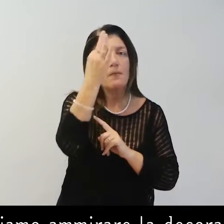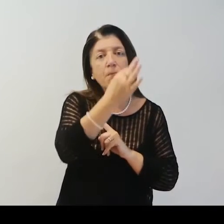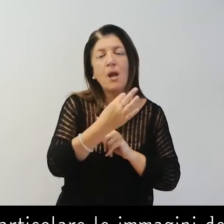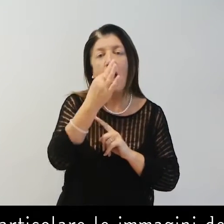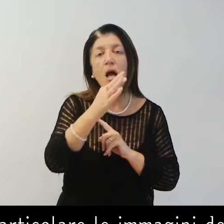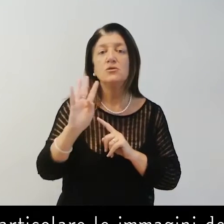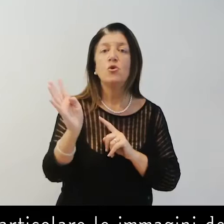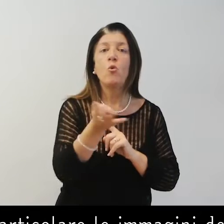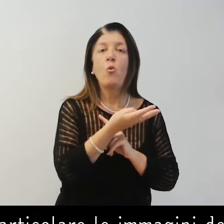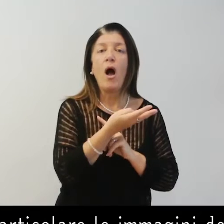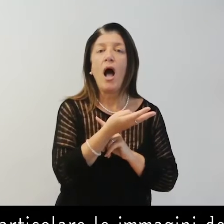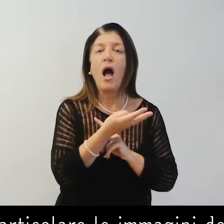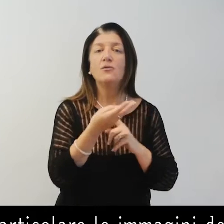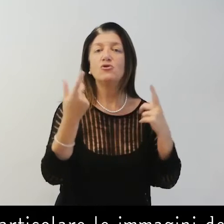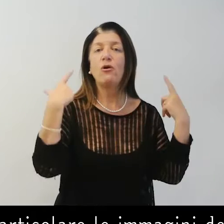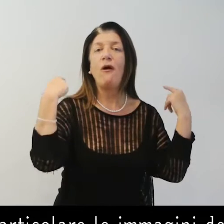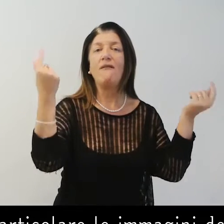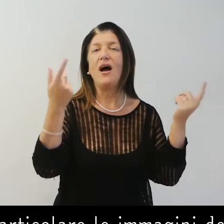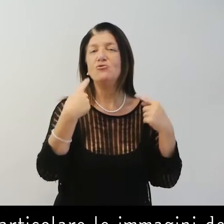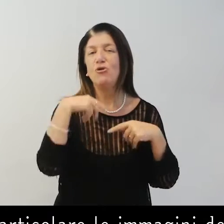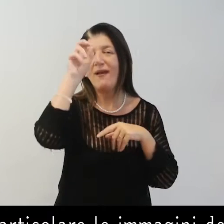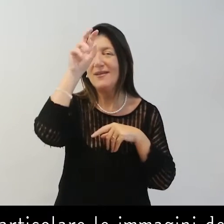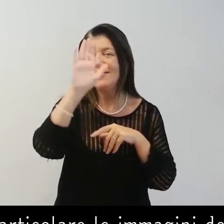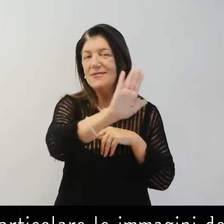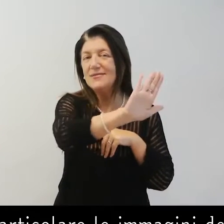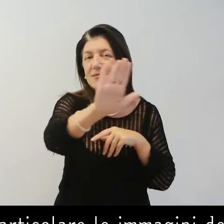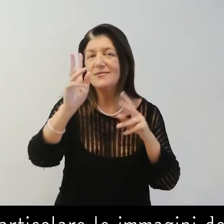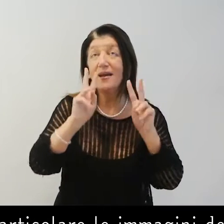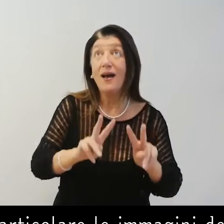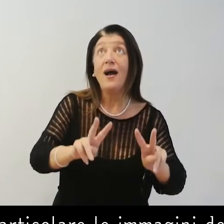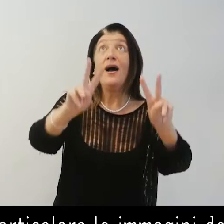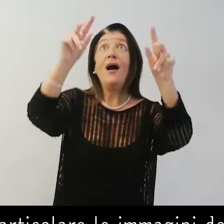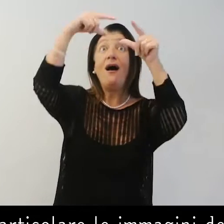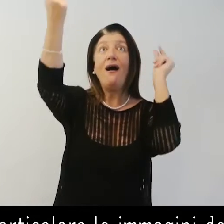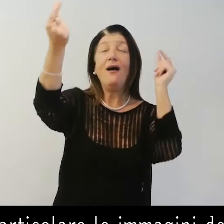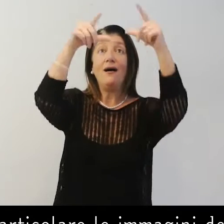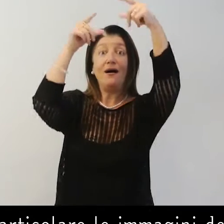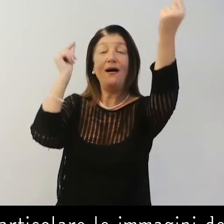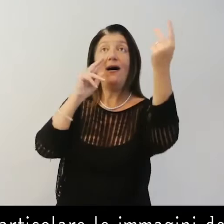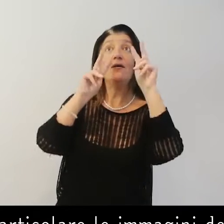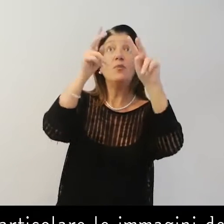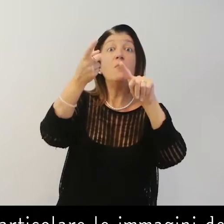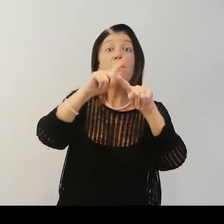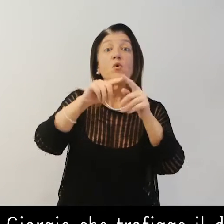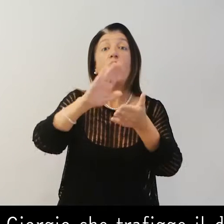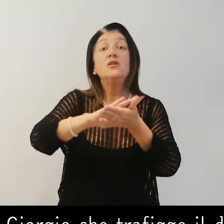In particolare, le immagini dei quattro evangelisti negli spicchi della volta. E il San